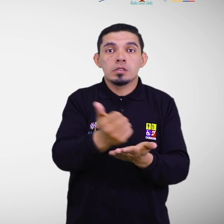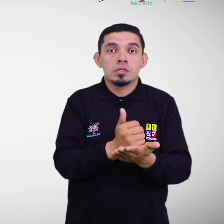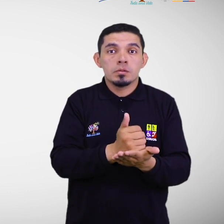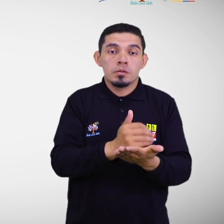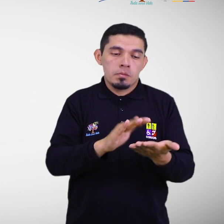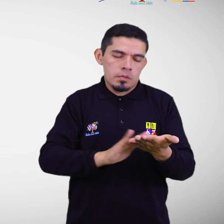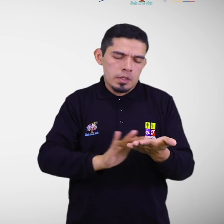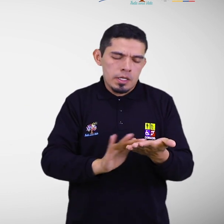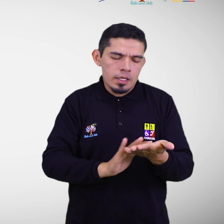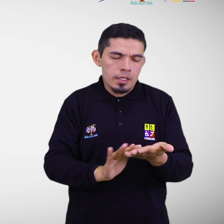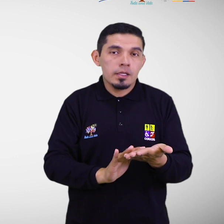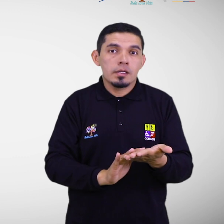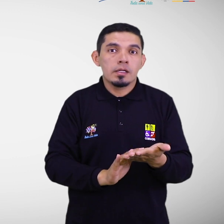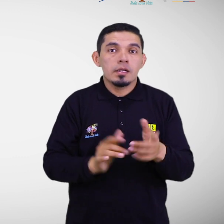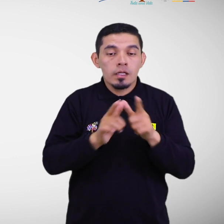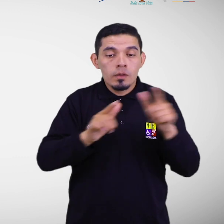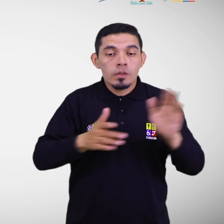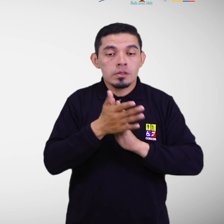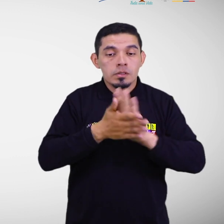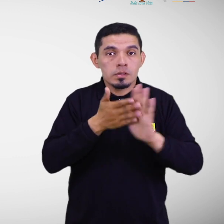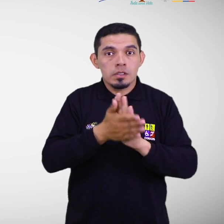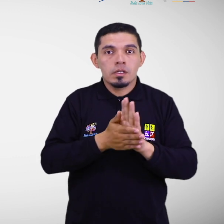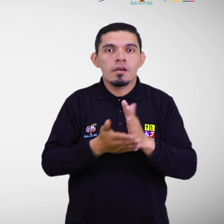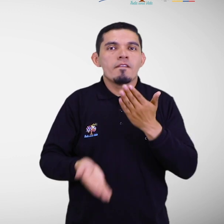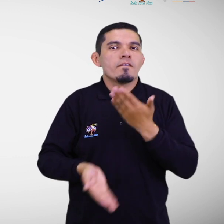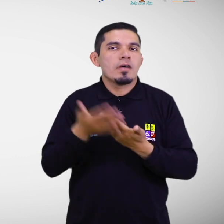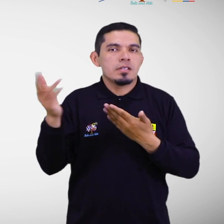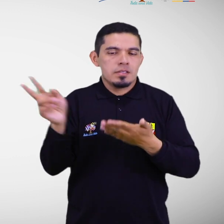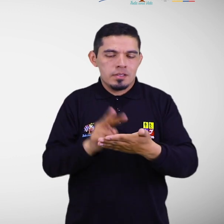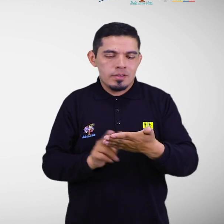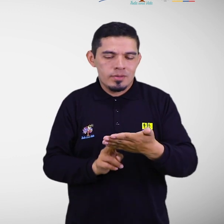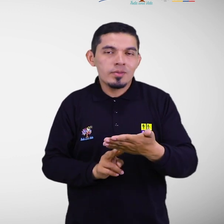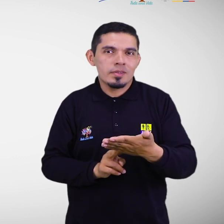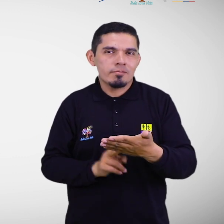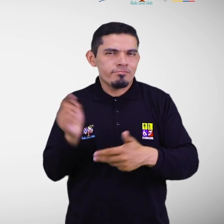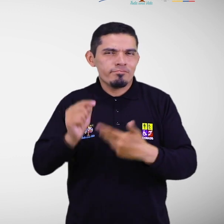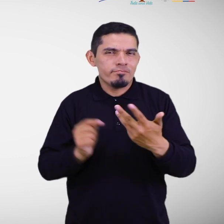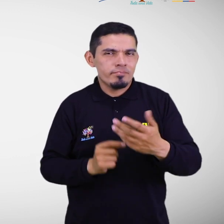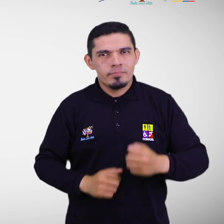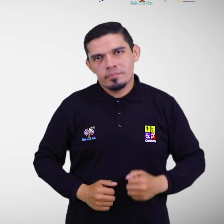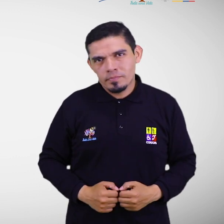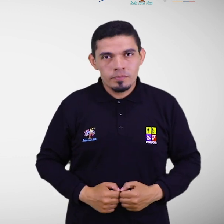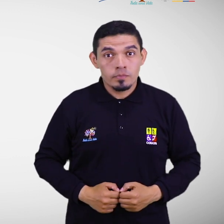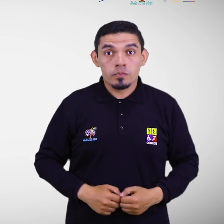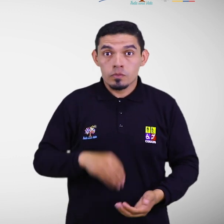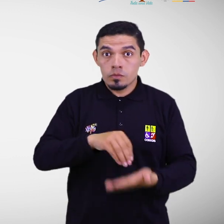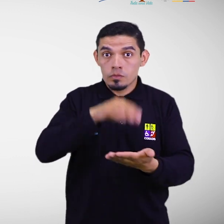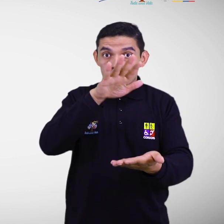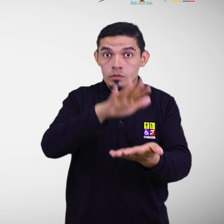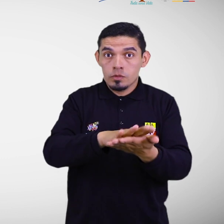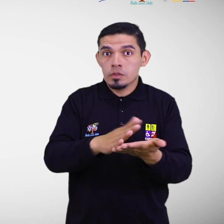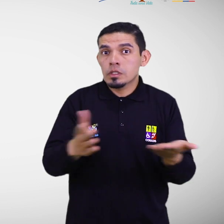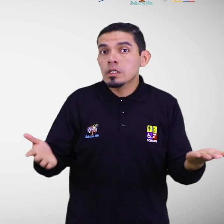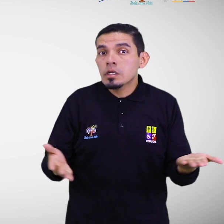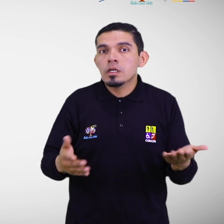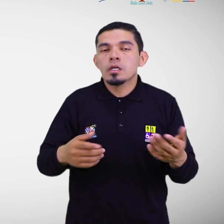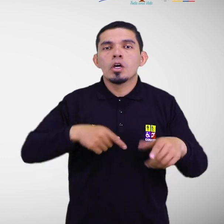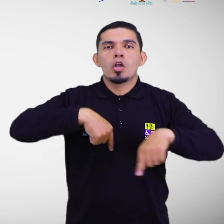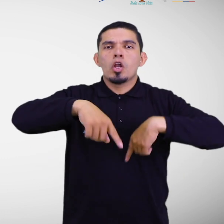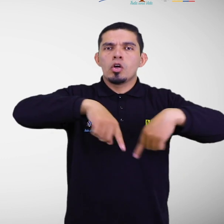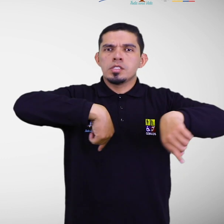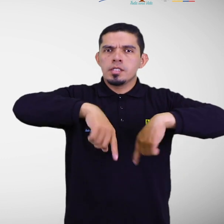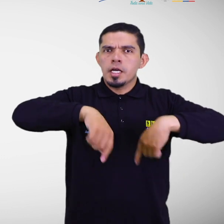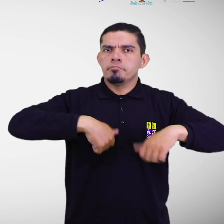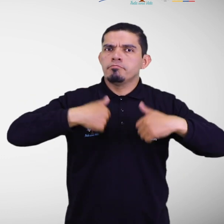señas, fácil lectura, entre otros. Implementación. Se debe gestionar que los aspectos logísticos estén